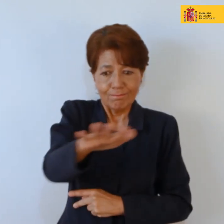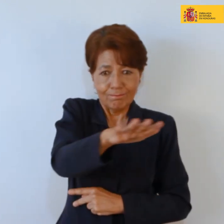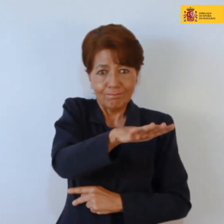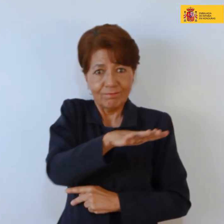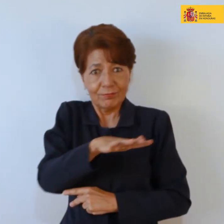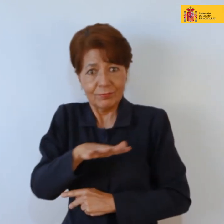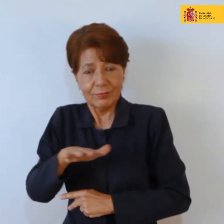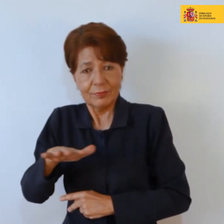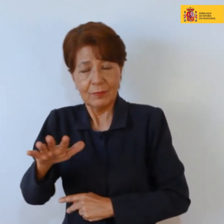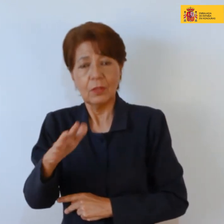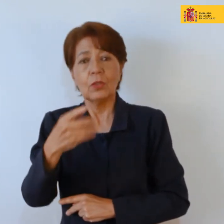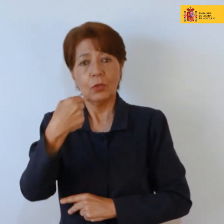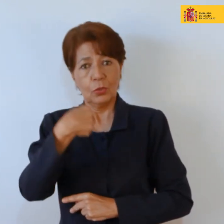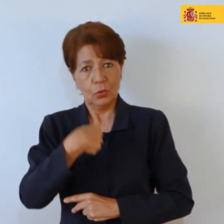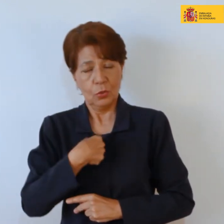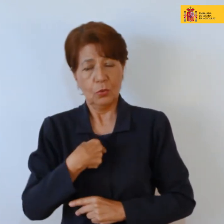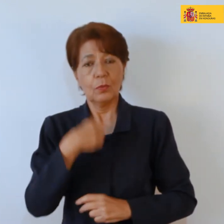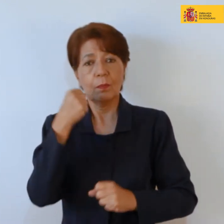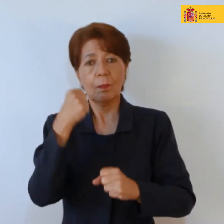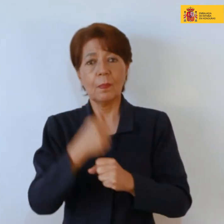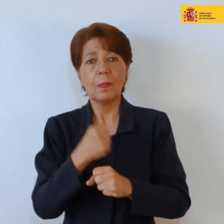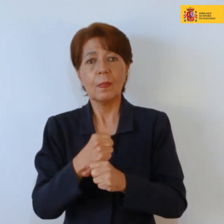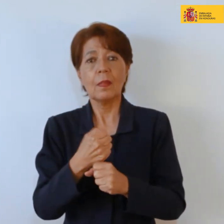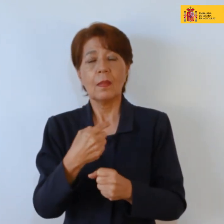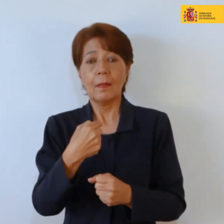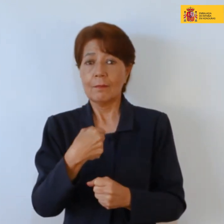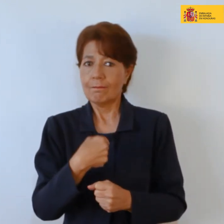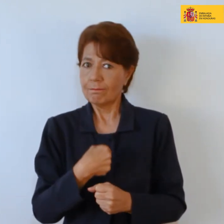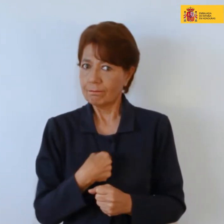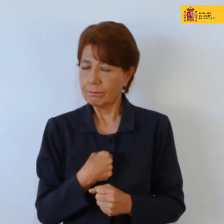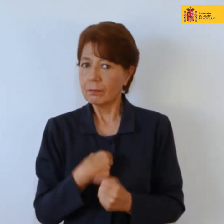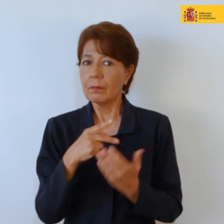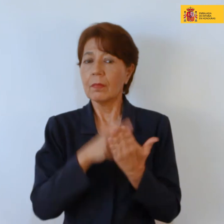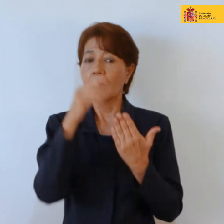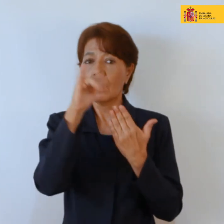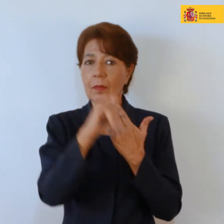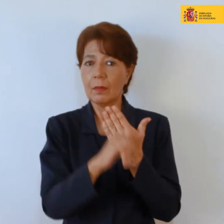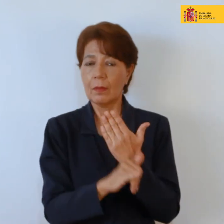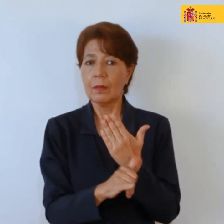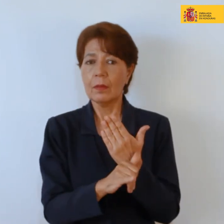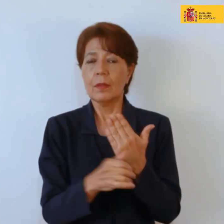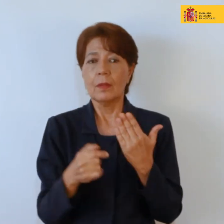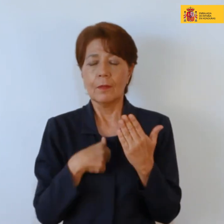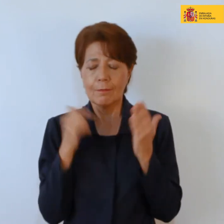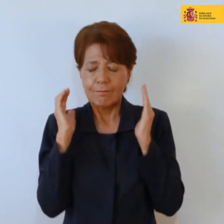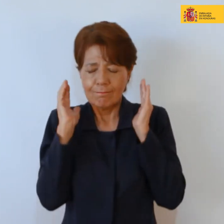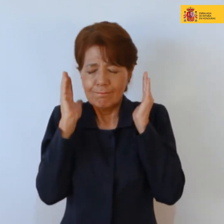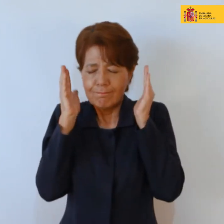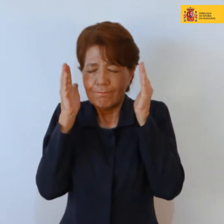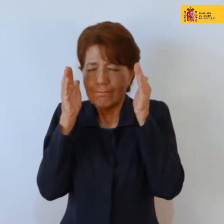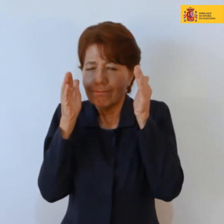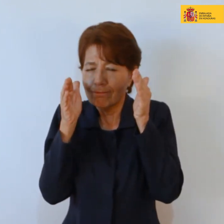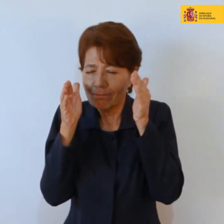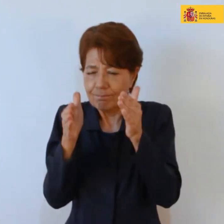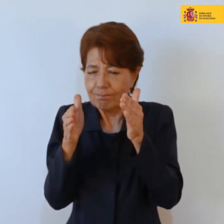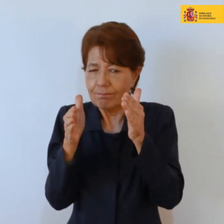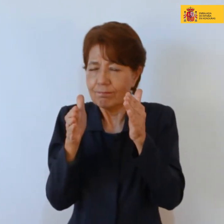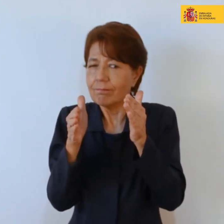donde tengo que hacer un trabajo. Entonces, para este proyecto, pues, realmente concentré toda mi atención, que era inevitable